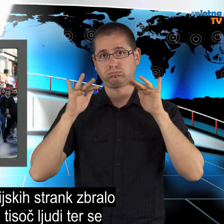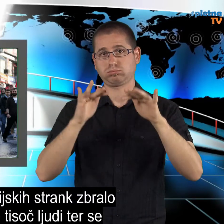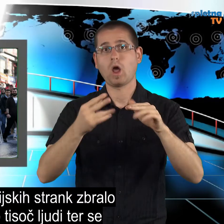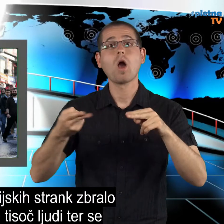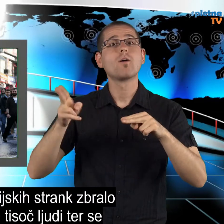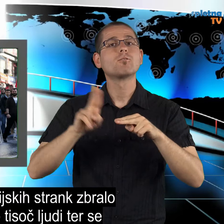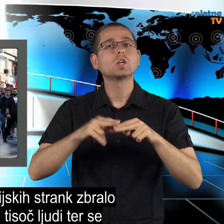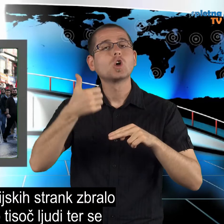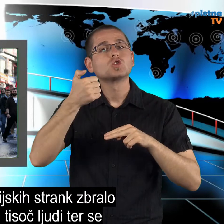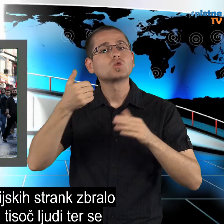proti trgu Taksim.